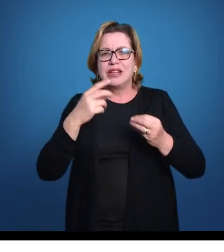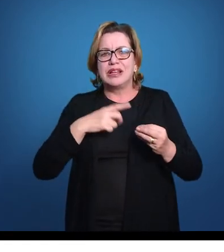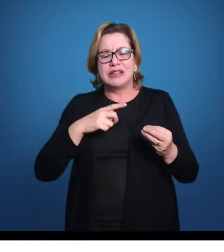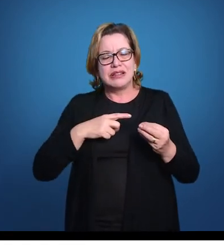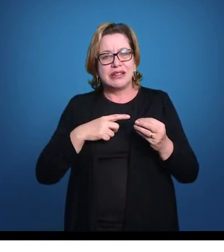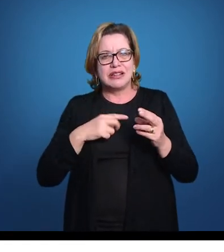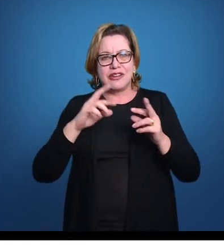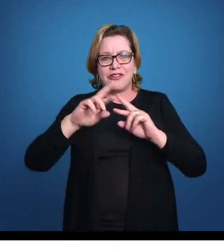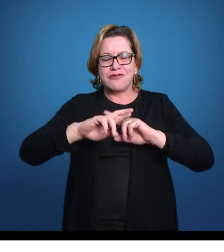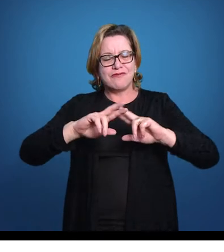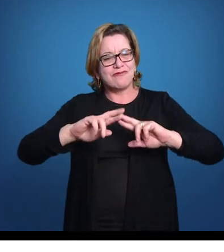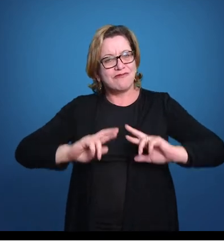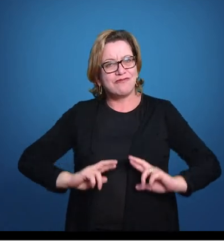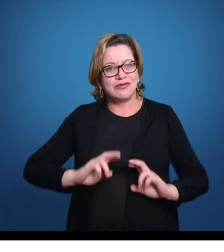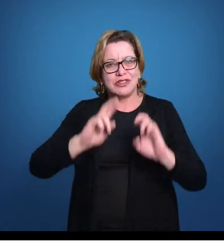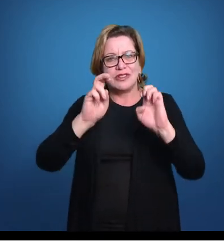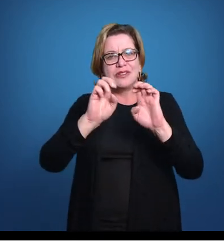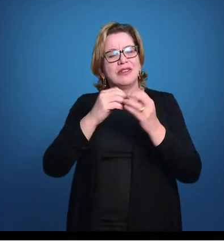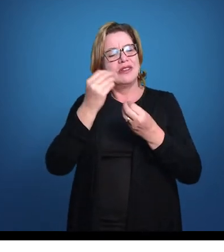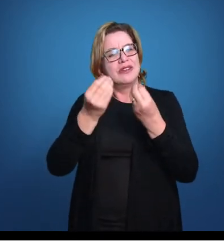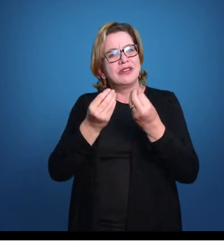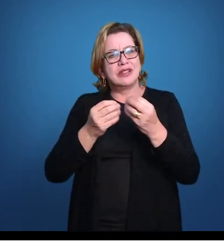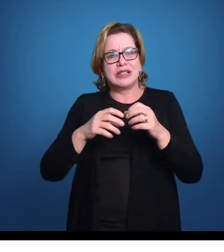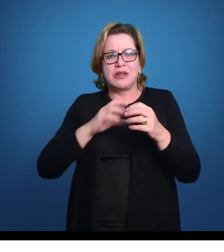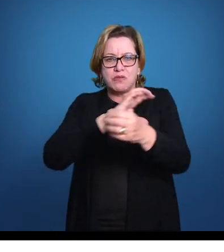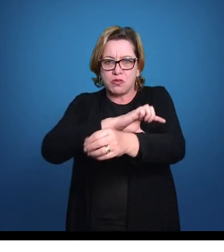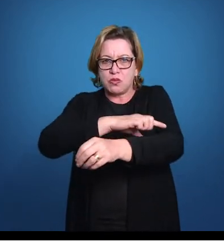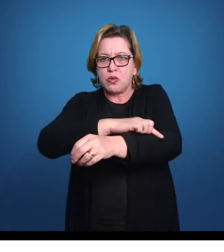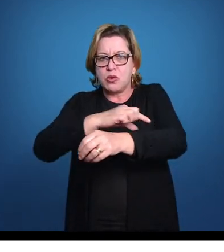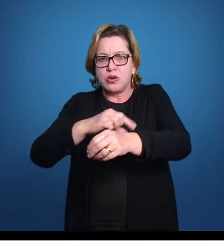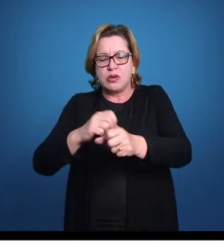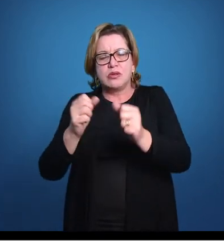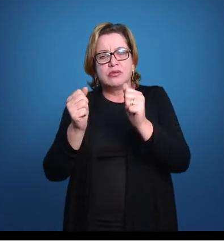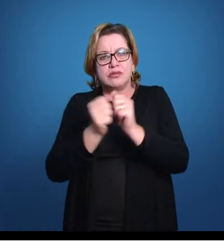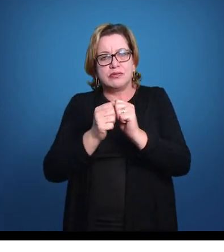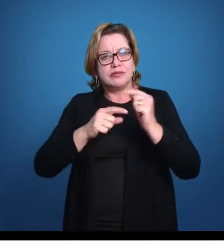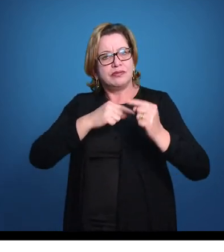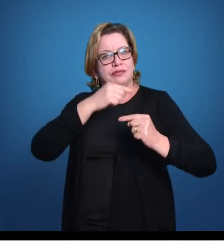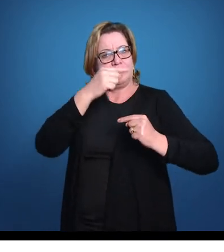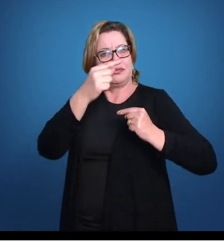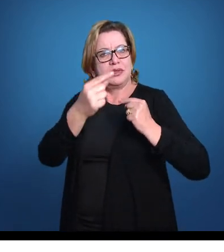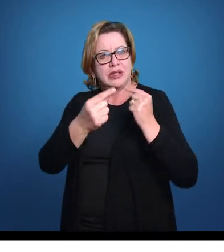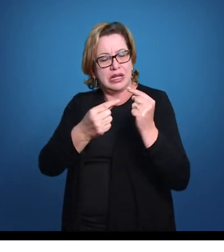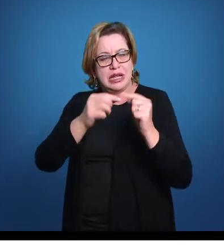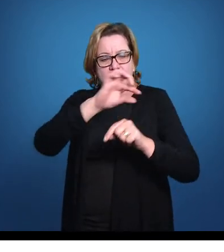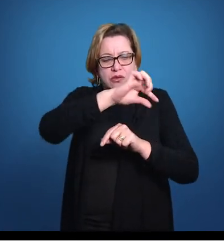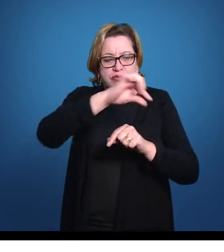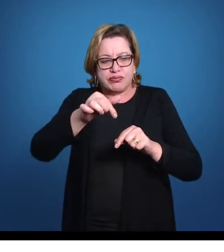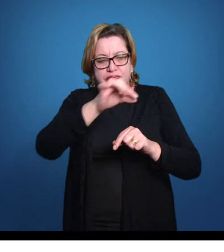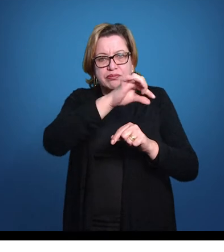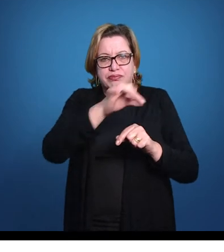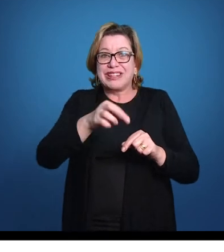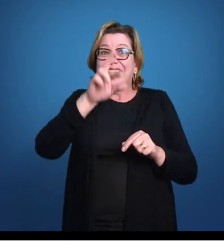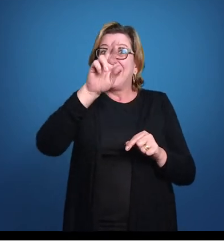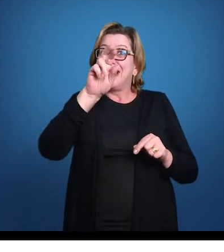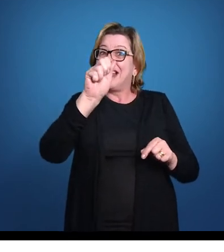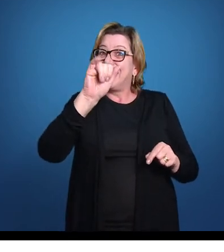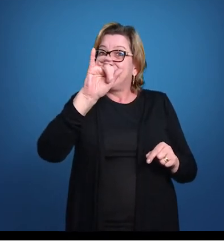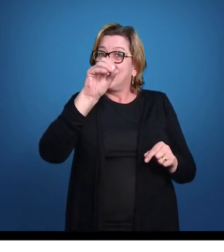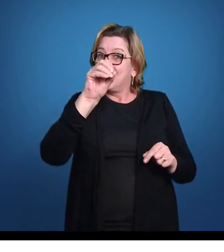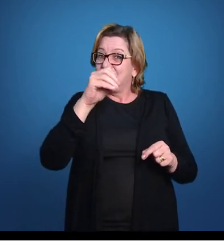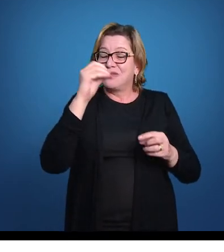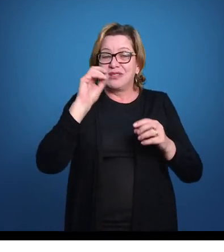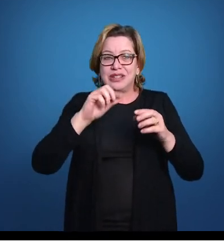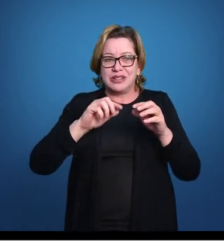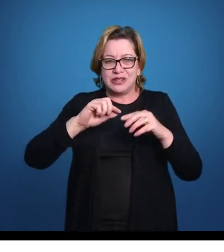elementos basais onde temos inserido musculatura, e a partir desse nós temos raios, que divergem de um